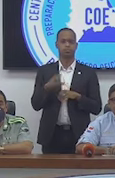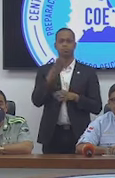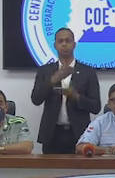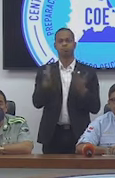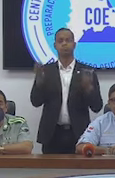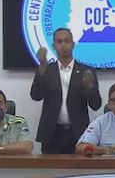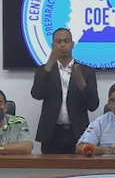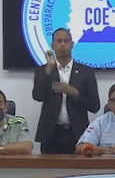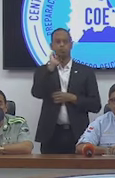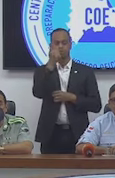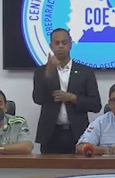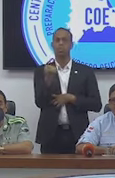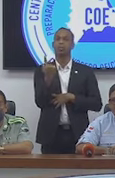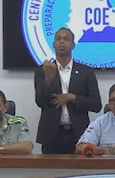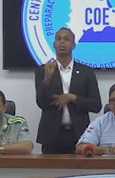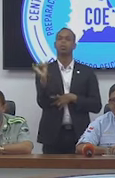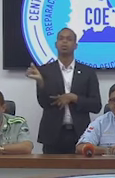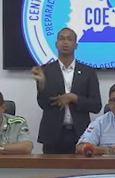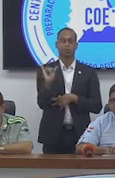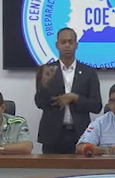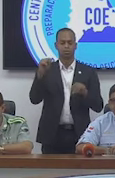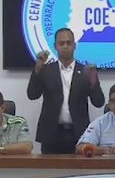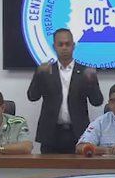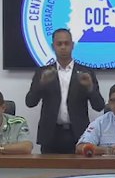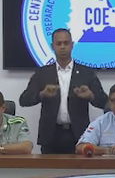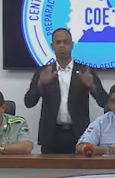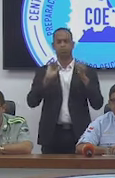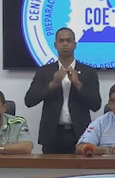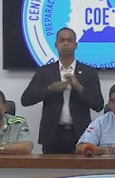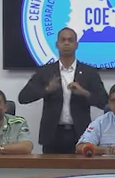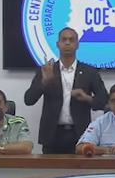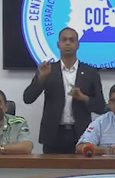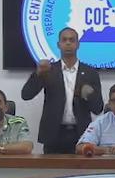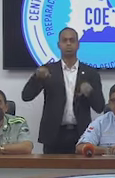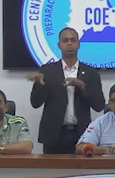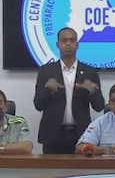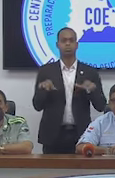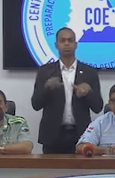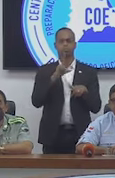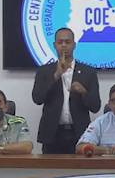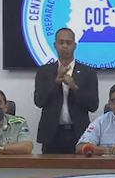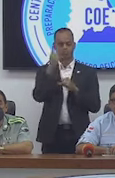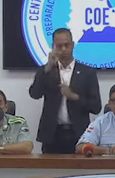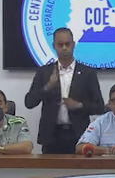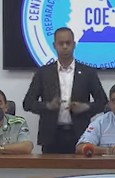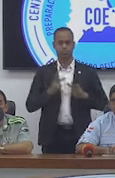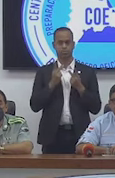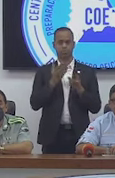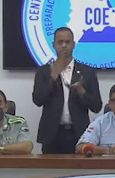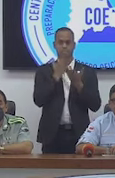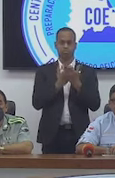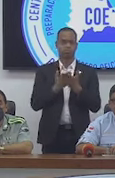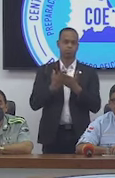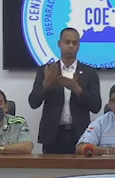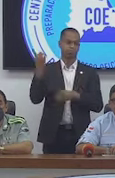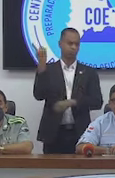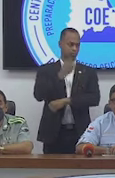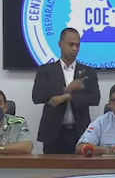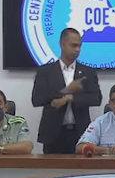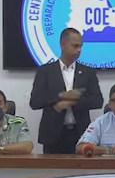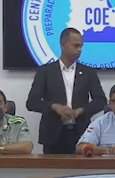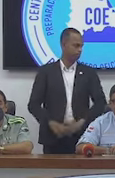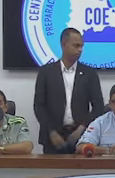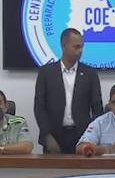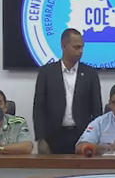ustedes la invitación para mañana a las 11 de la mañana, con el boletín número 2 de este operativo Compromiso por la Vida. Pasen muy buenos días.